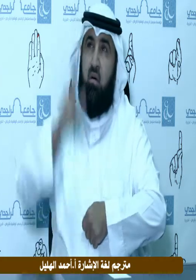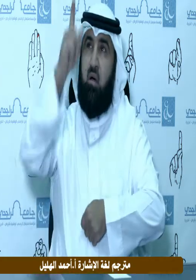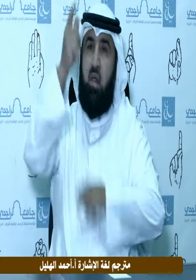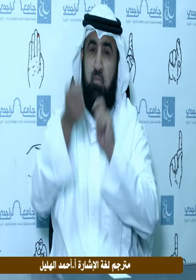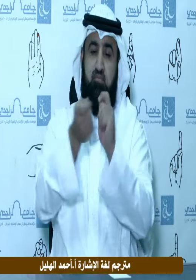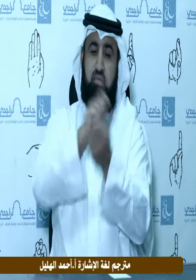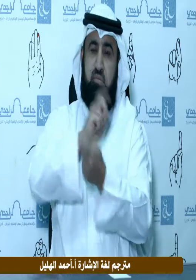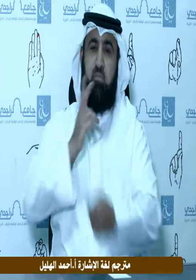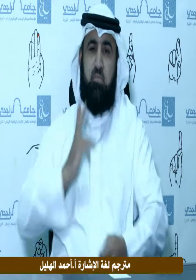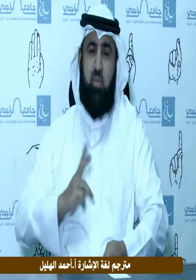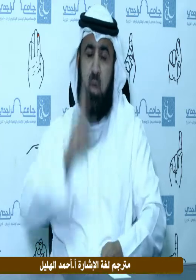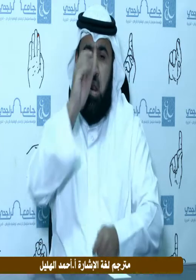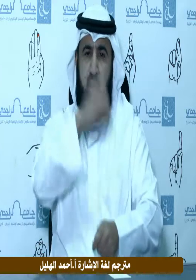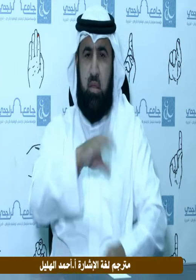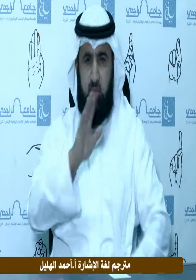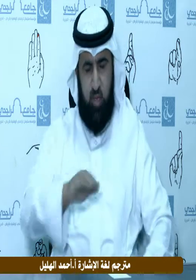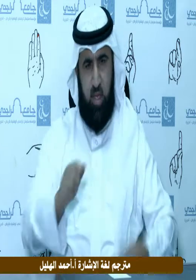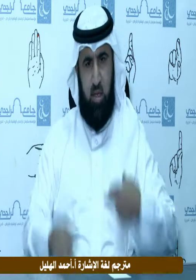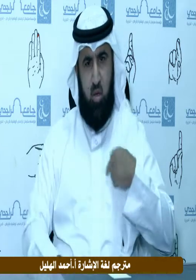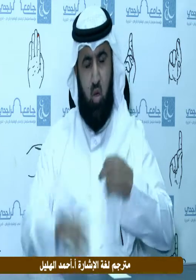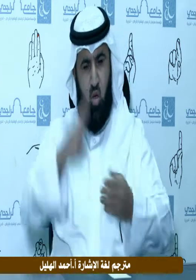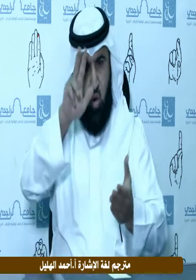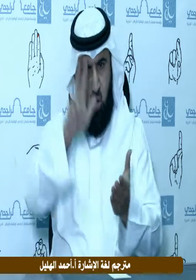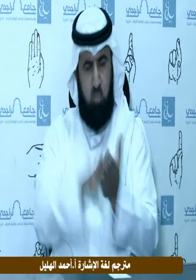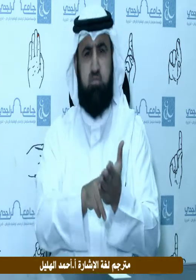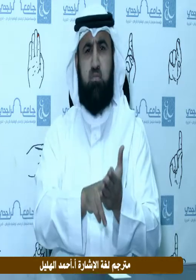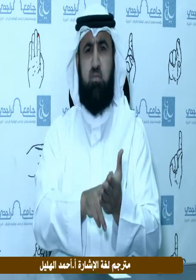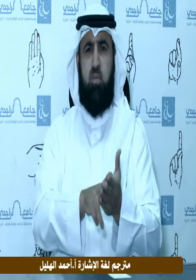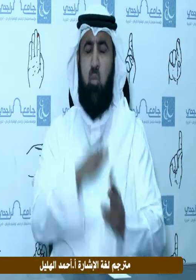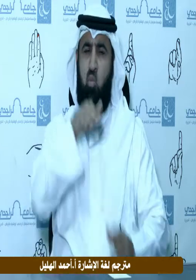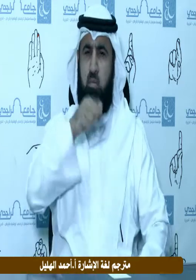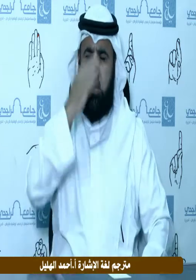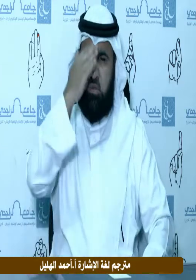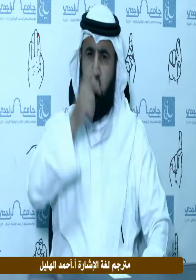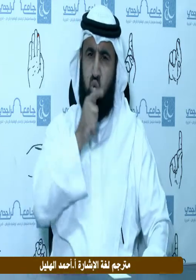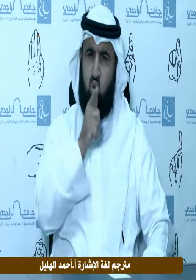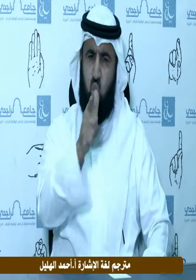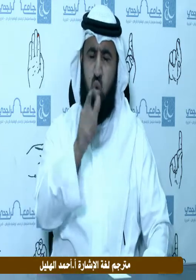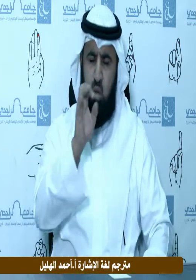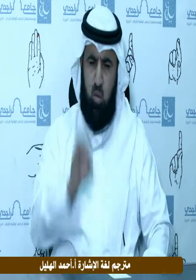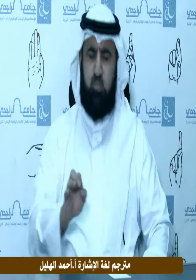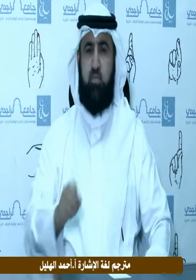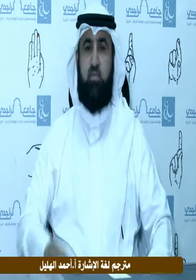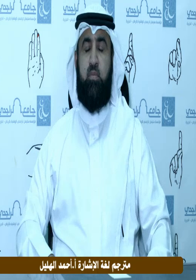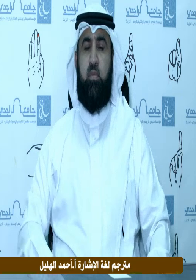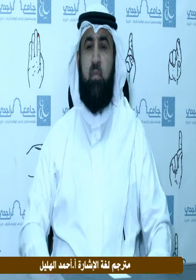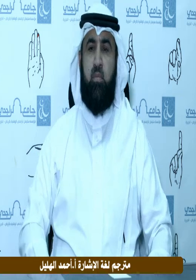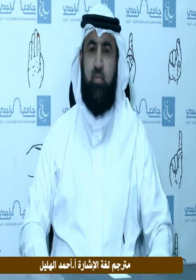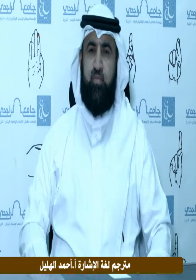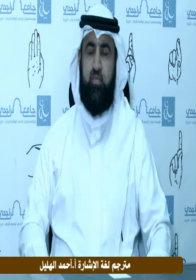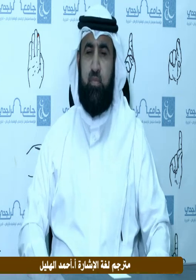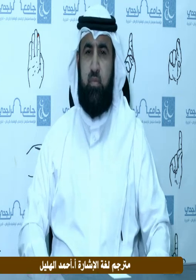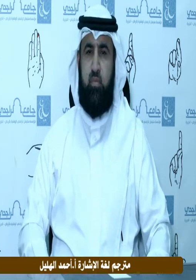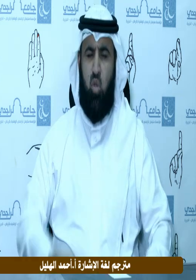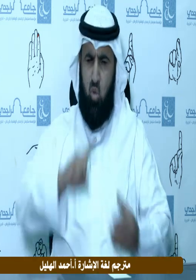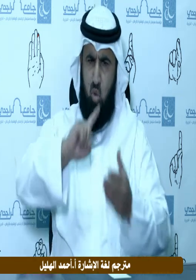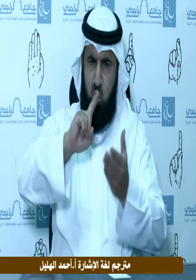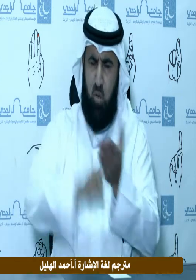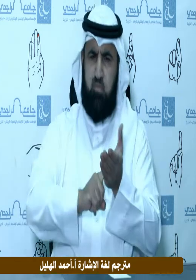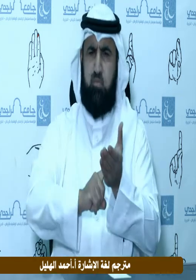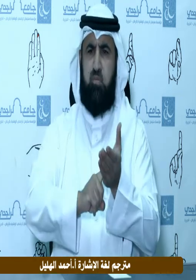من فضله بل أكد ذلك رسول الله صلى الله عليه وسلم بقوله